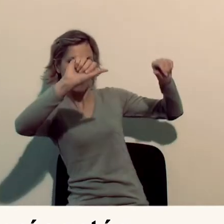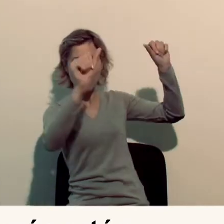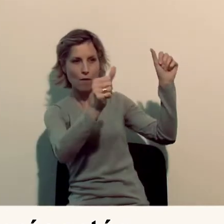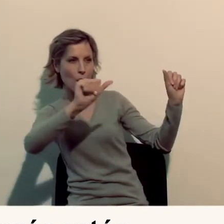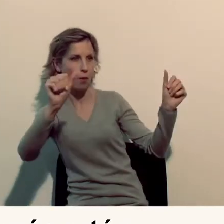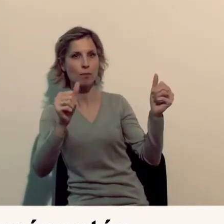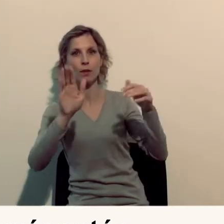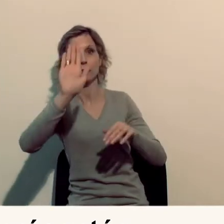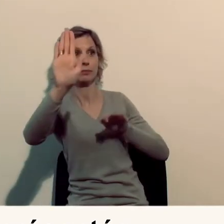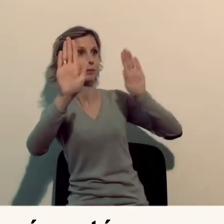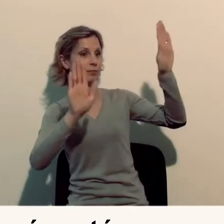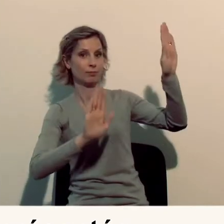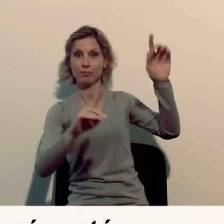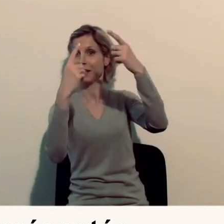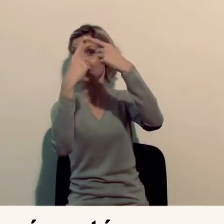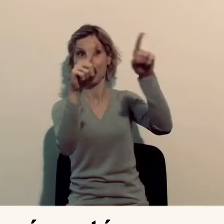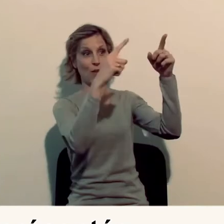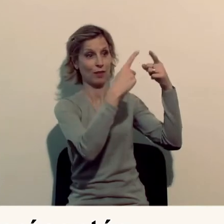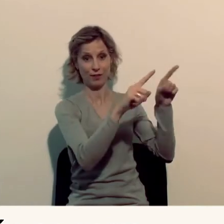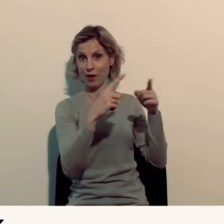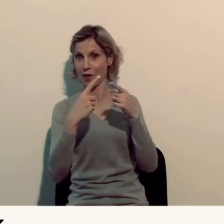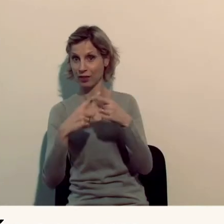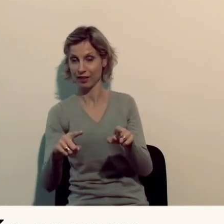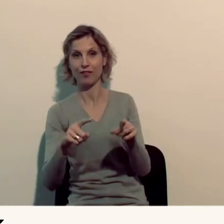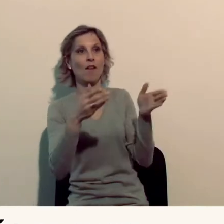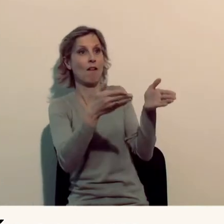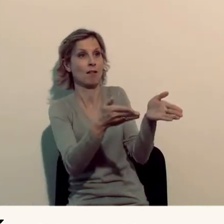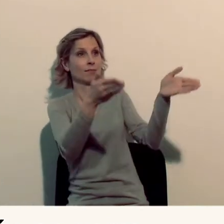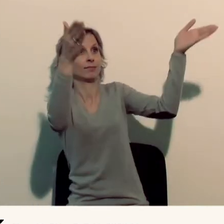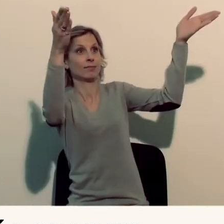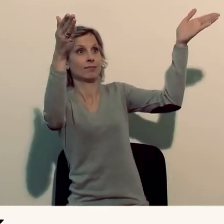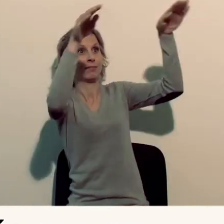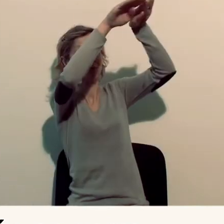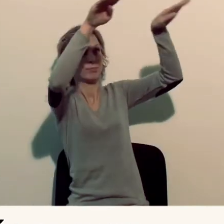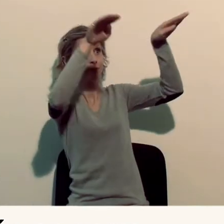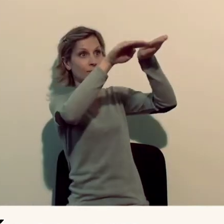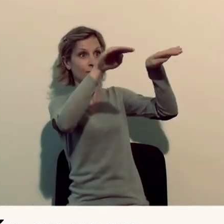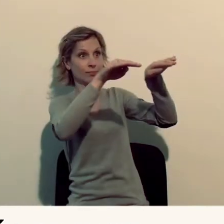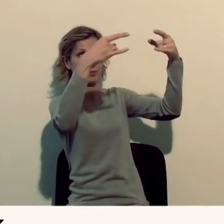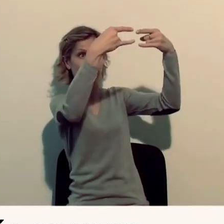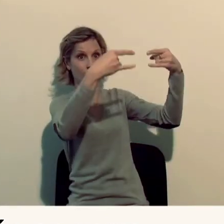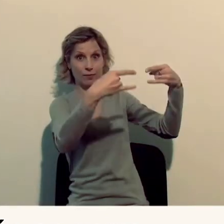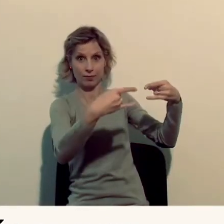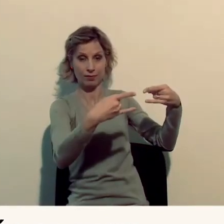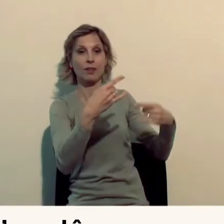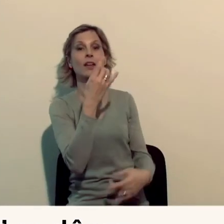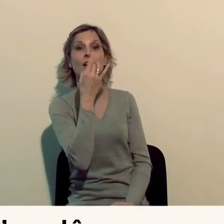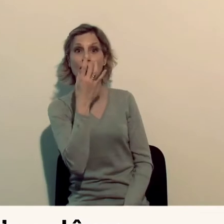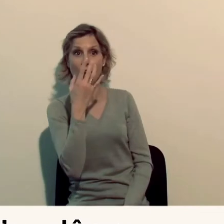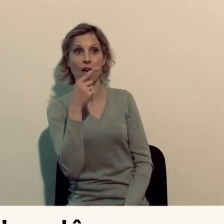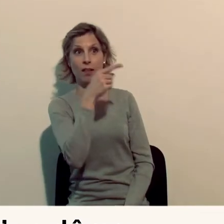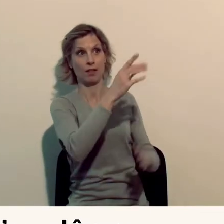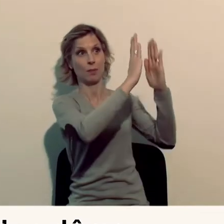Chaque entité est représentée par un volume bien distinct. Une pyramide inversée en vert pour la bibliothèque, un cône